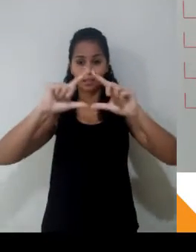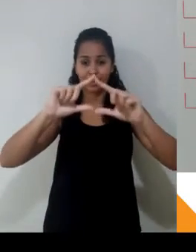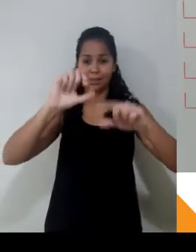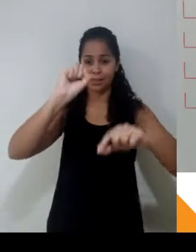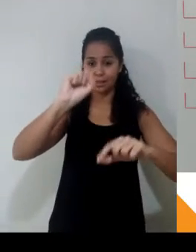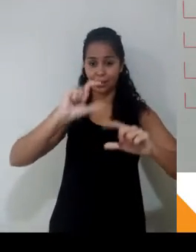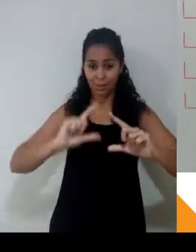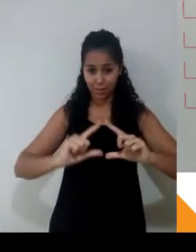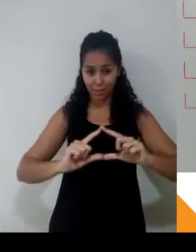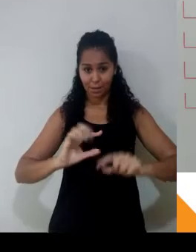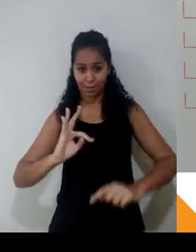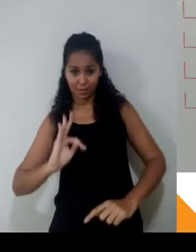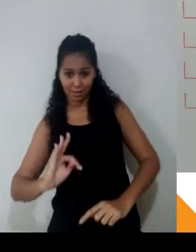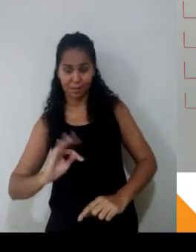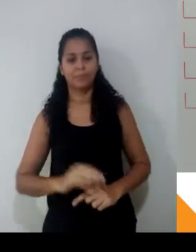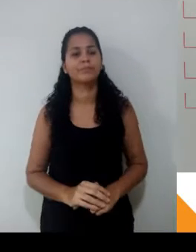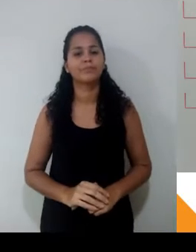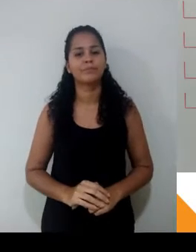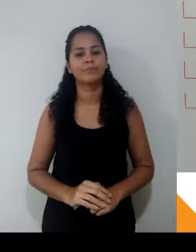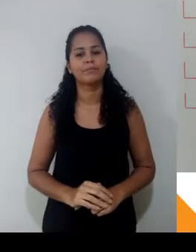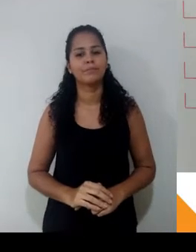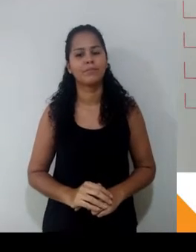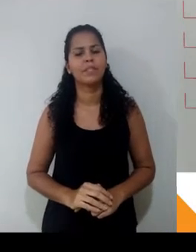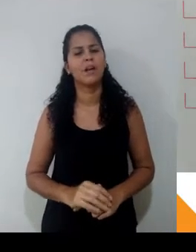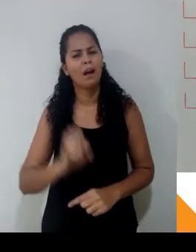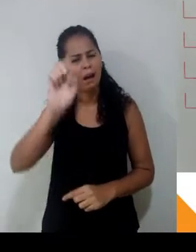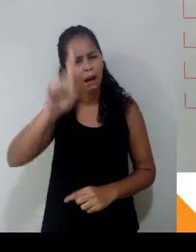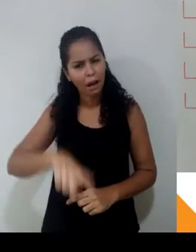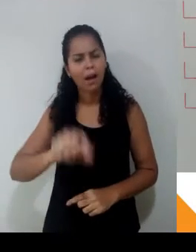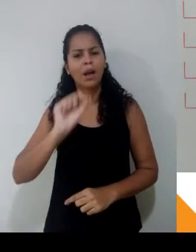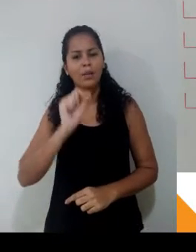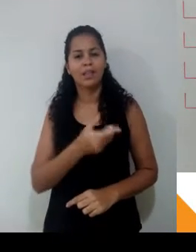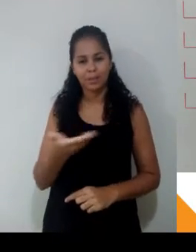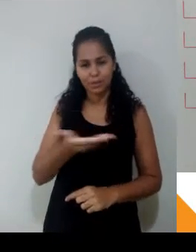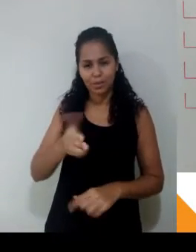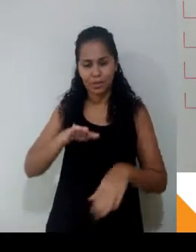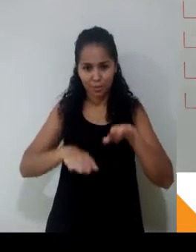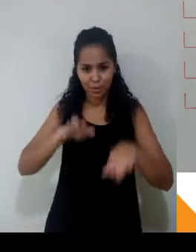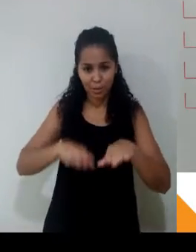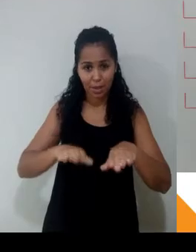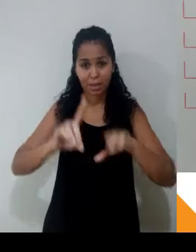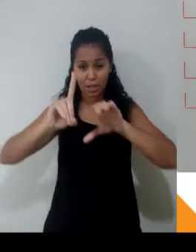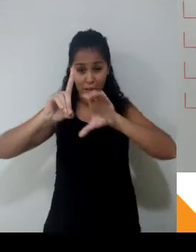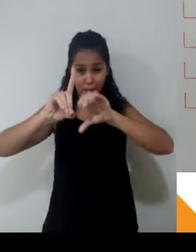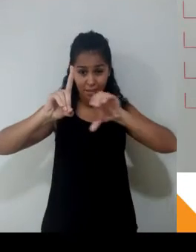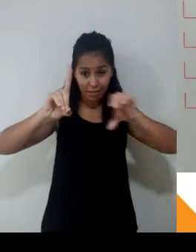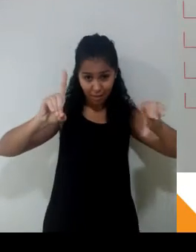Maravilha? Então distância sobre o tempo é uma razão chamada de velocidade média. Densidade é massa sobre